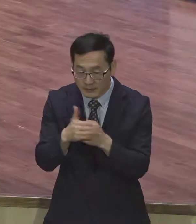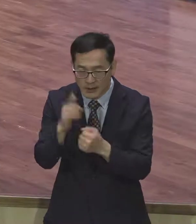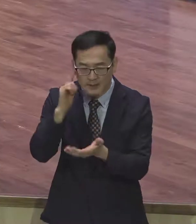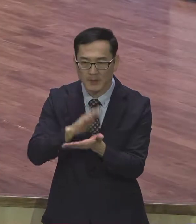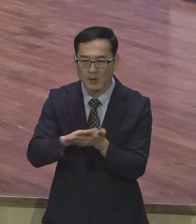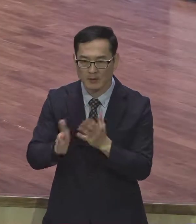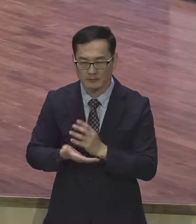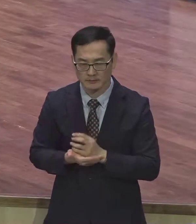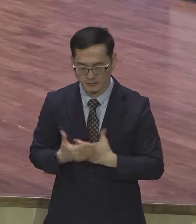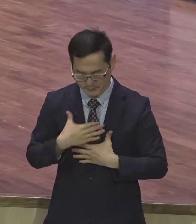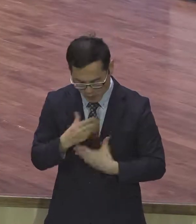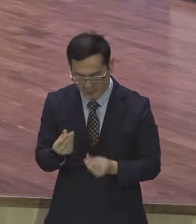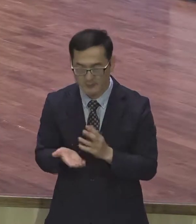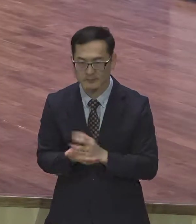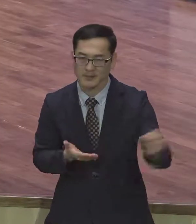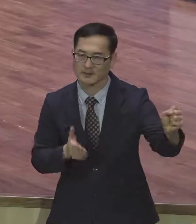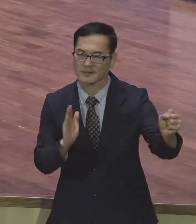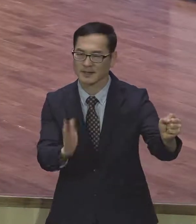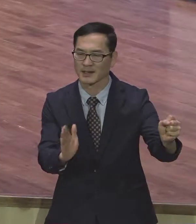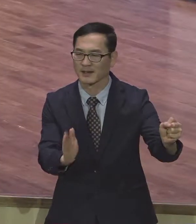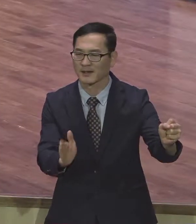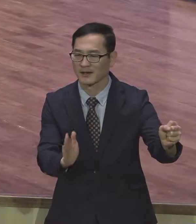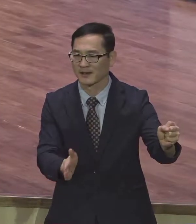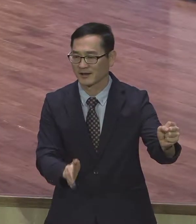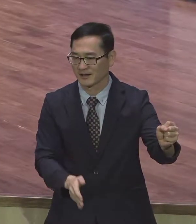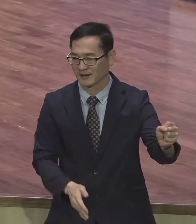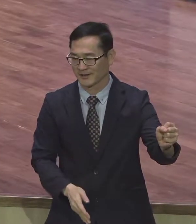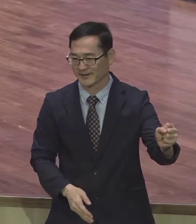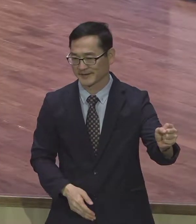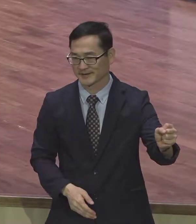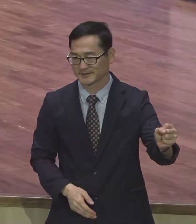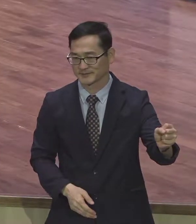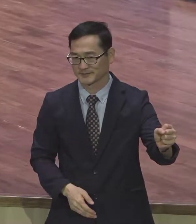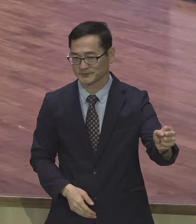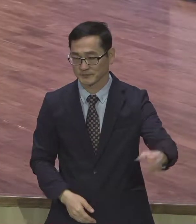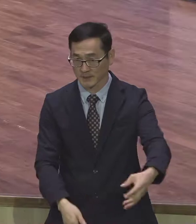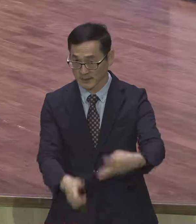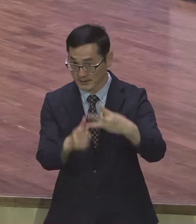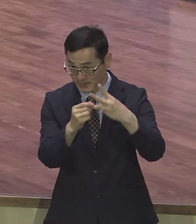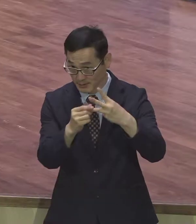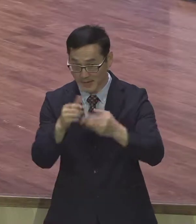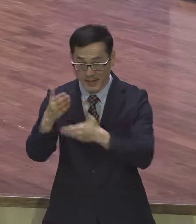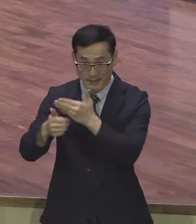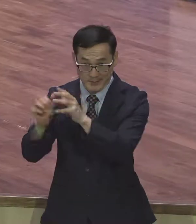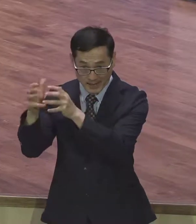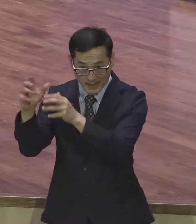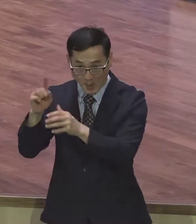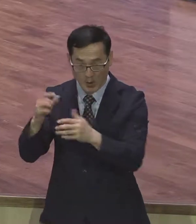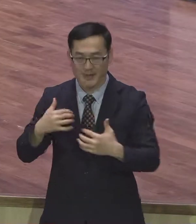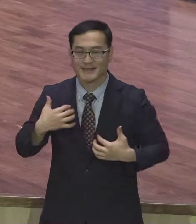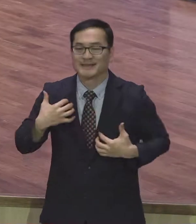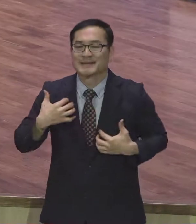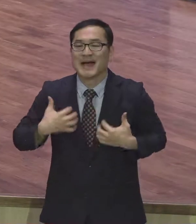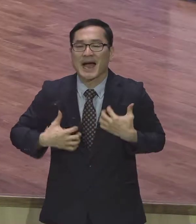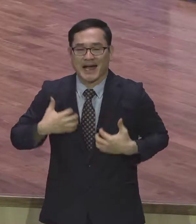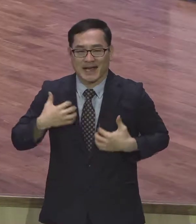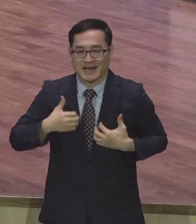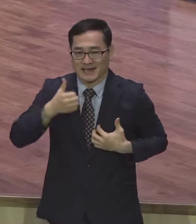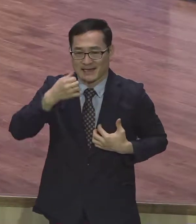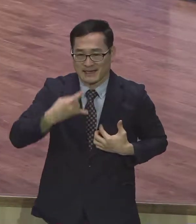평강을 뺏기지 마세요. 세 번째로 하나님의 나라는 희락의 나라다. 희락이 뭐예요? 희락